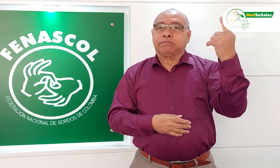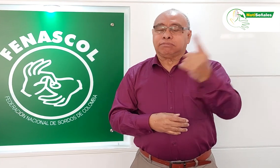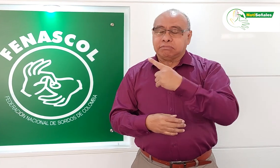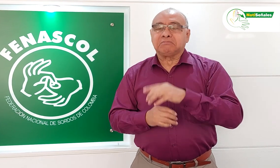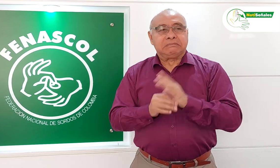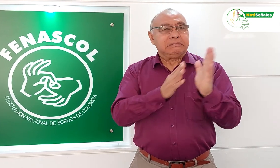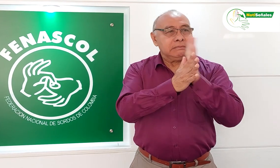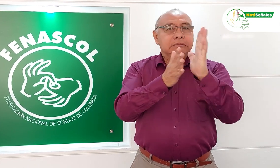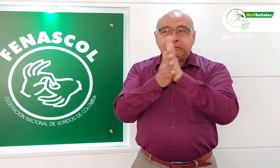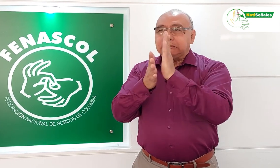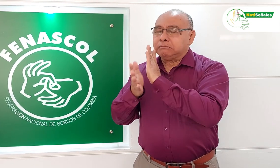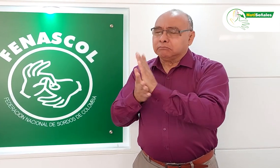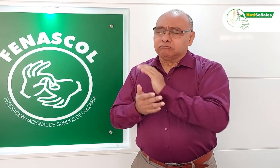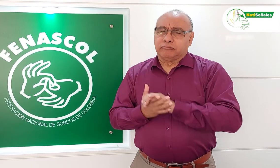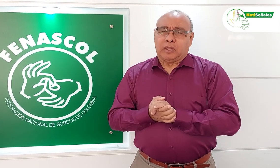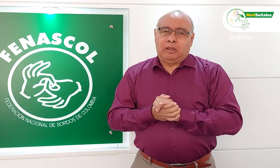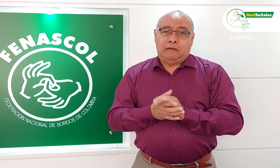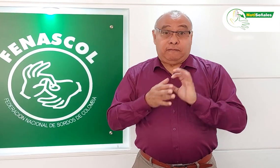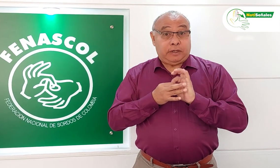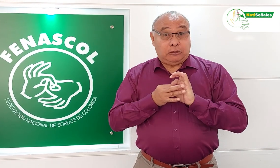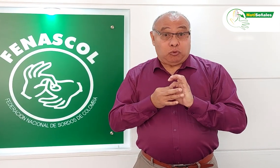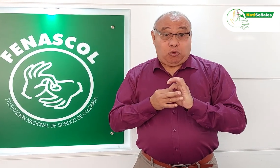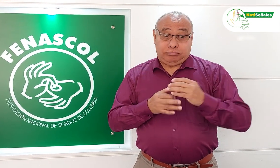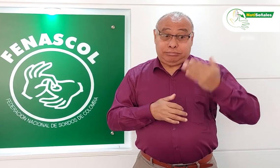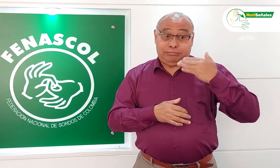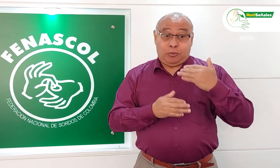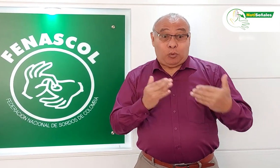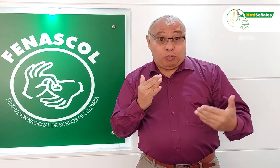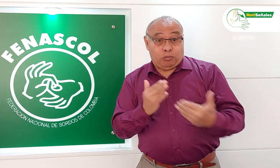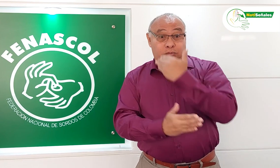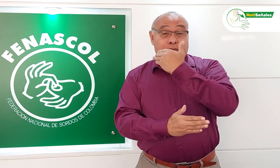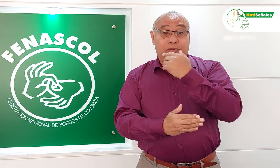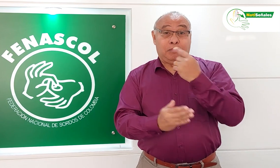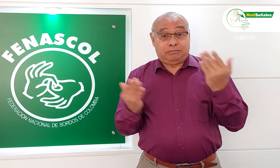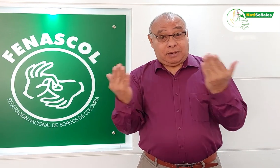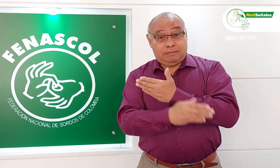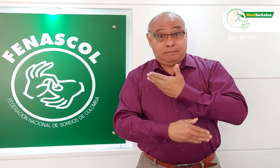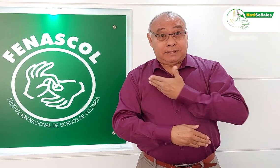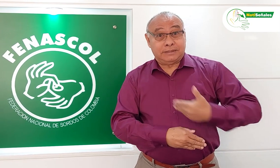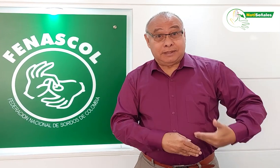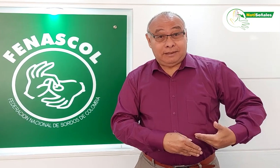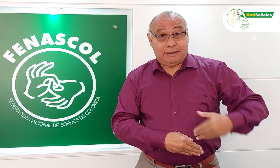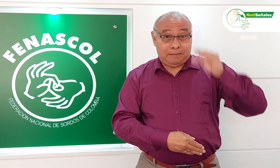Para la expedición de las nuevas licencias también ha sido así. Han encontrado muchas barreras. Esta es la información que nos ha llegado.